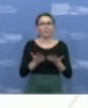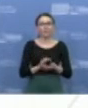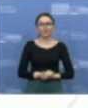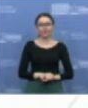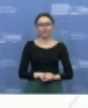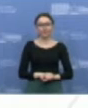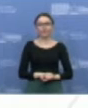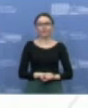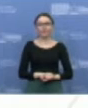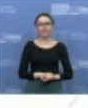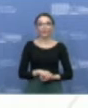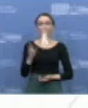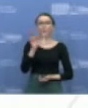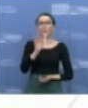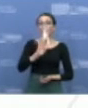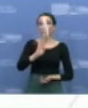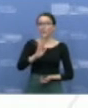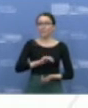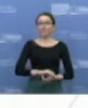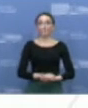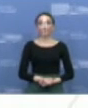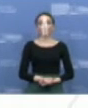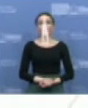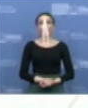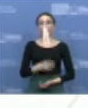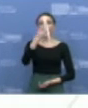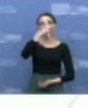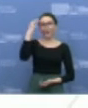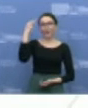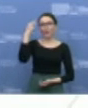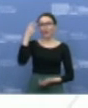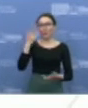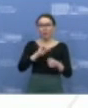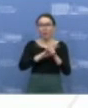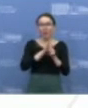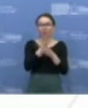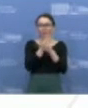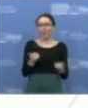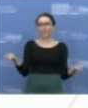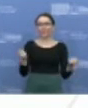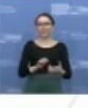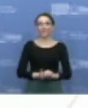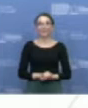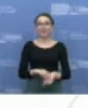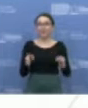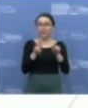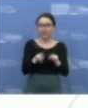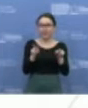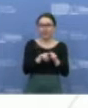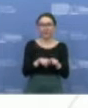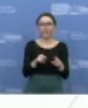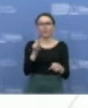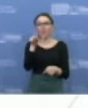rezultatas bus Lietuvos išėjimas iš karantino, o galima netgi